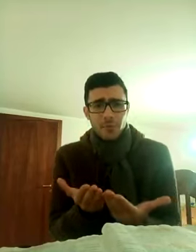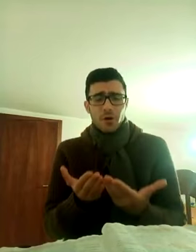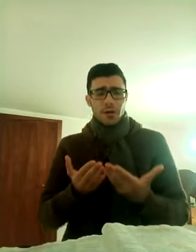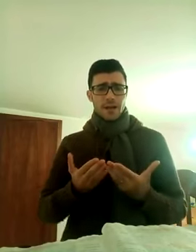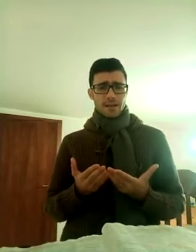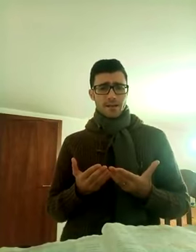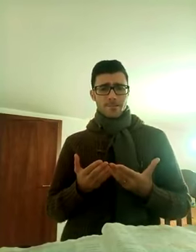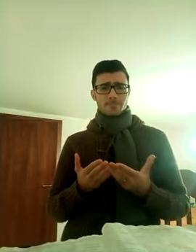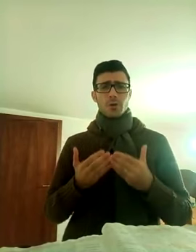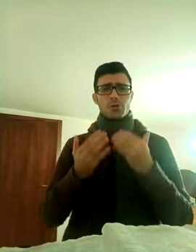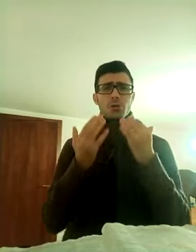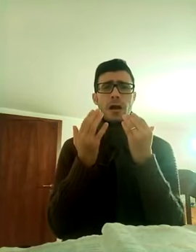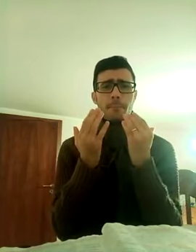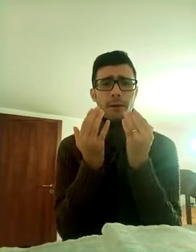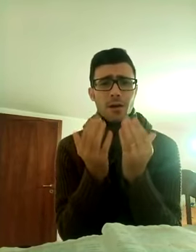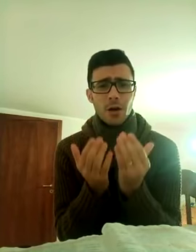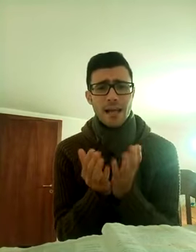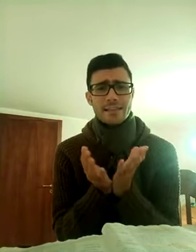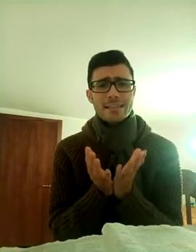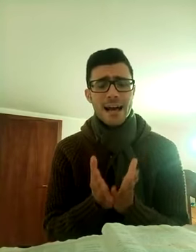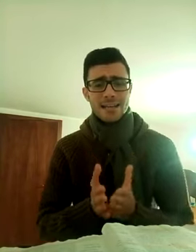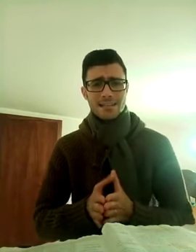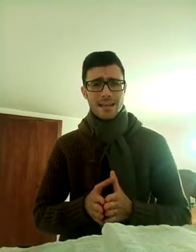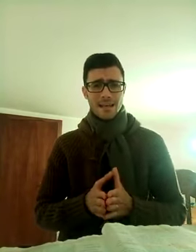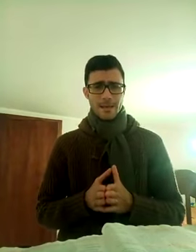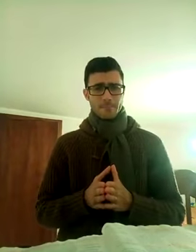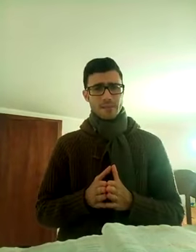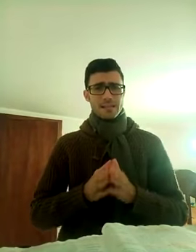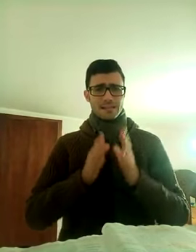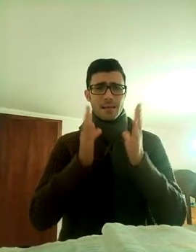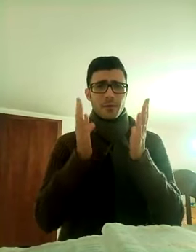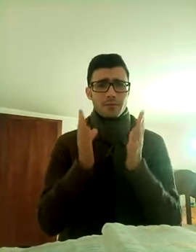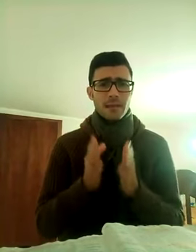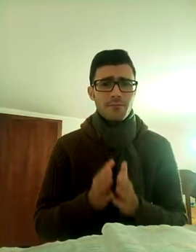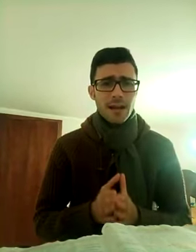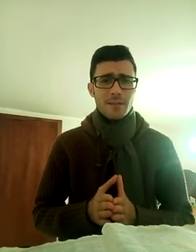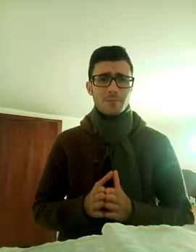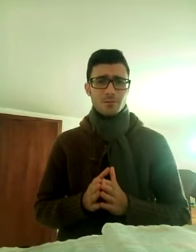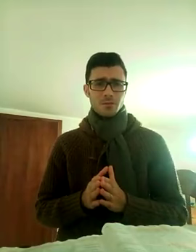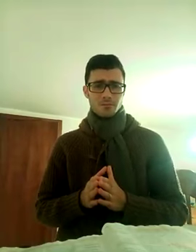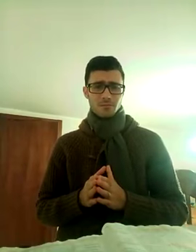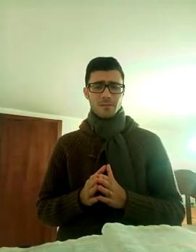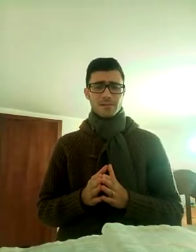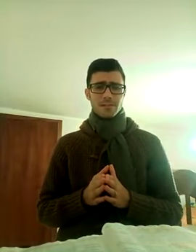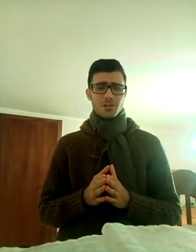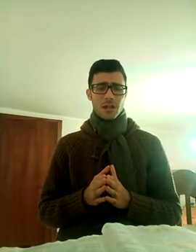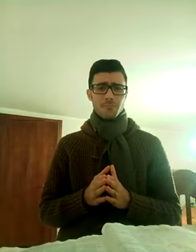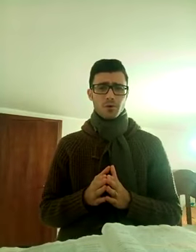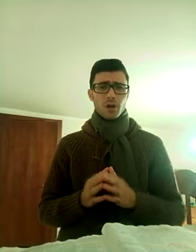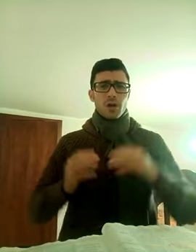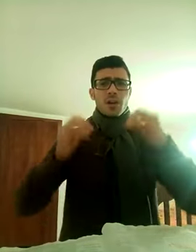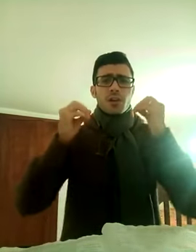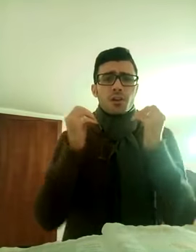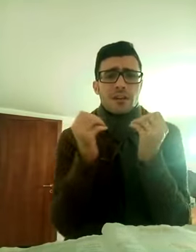'amore, non solo a parole e chiacchiere, che se ne porta il vento, come si dice nel mondo, io devo